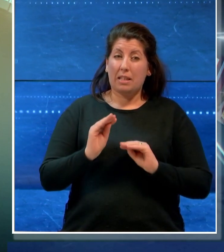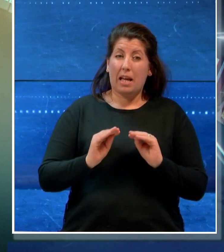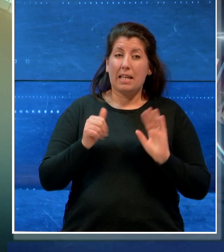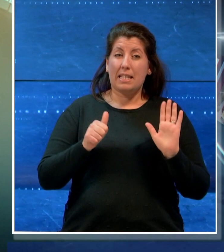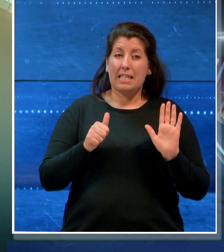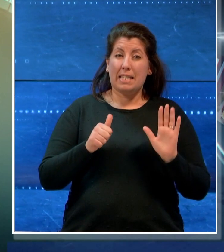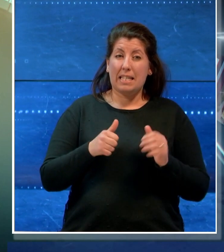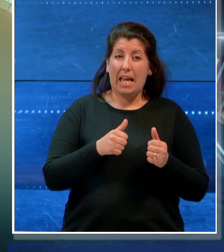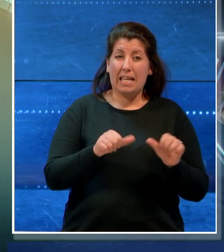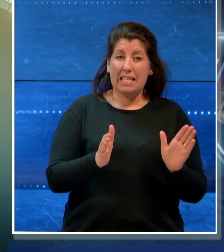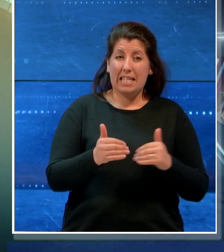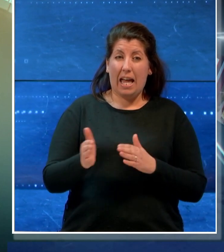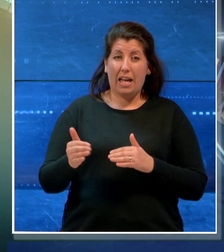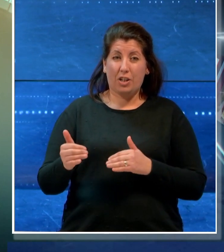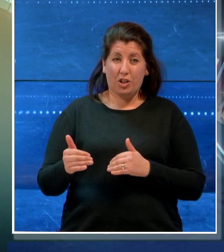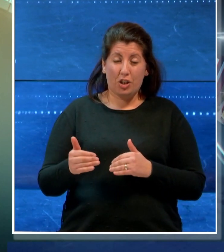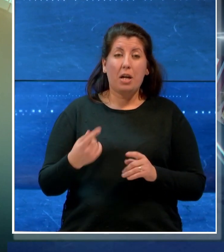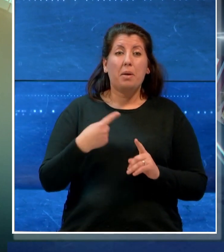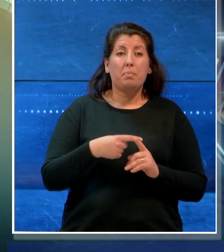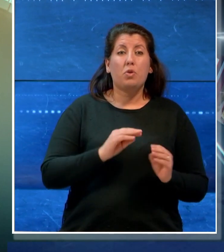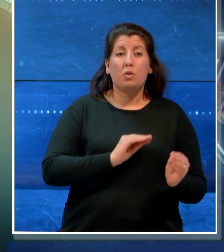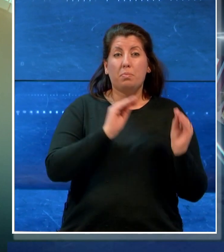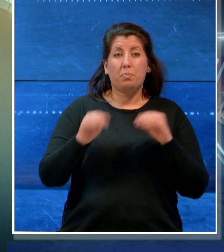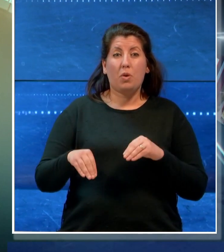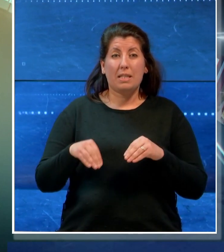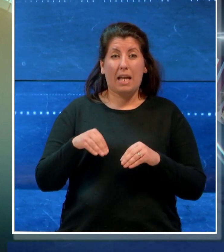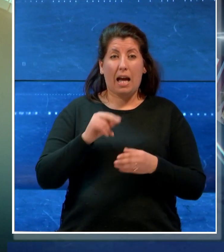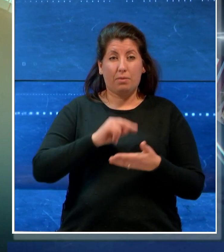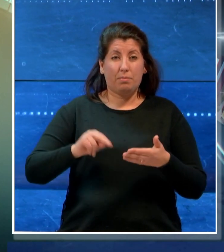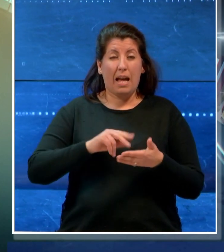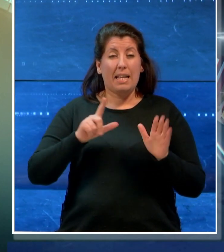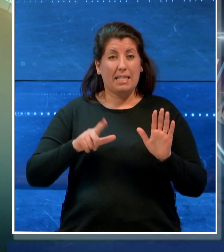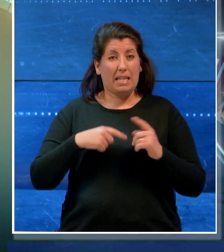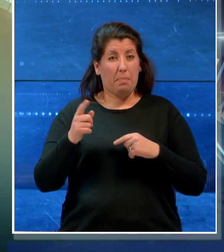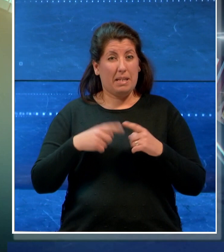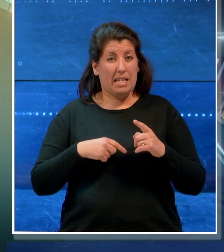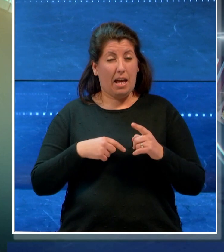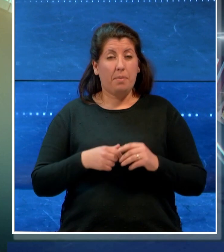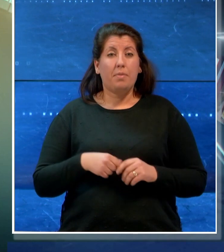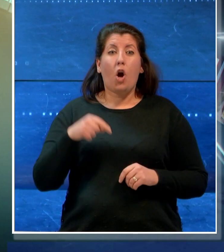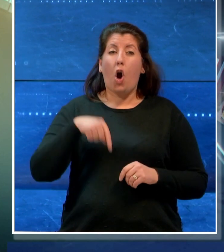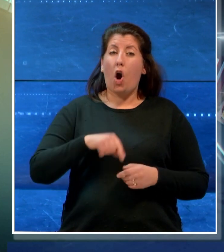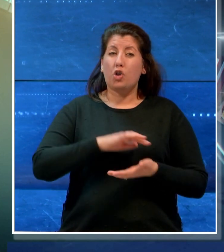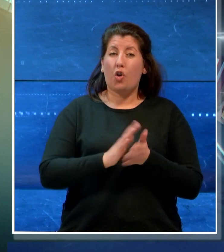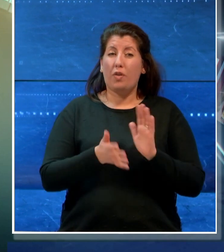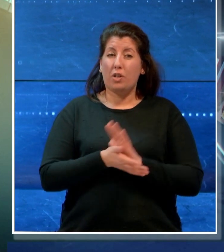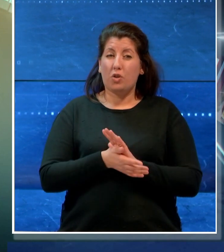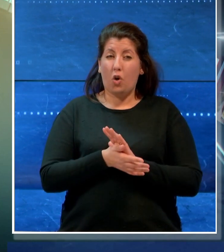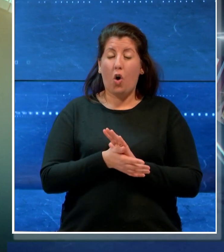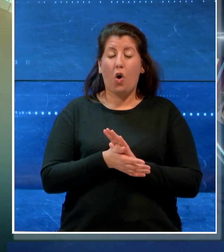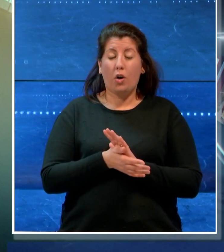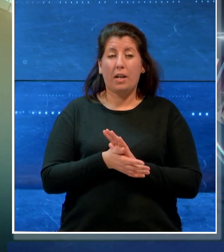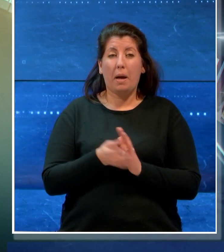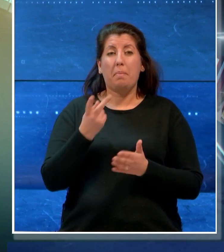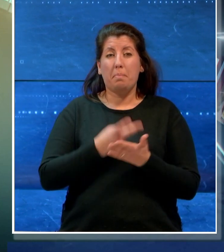spostare le consultazioni al 7 aprile. Oggi la Convenzione è andata incontro a